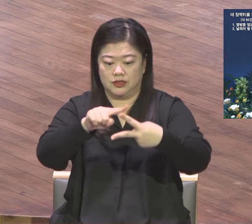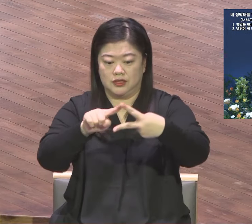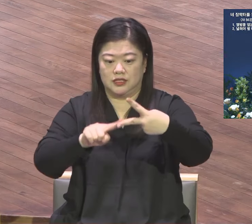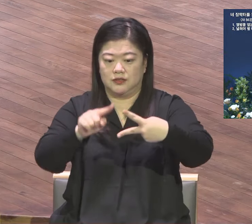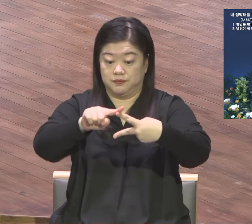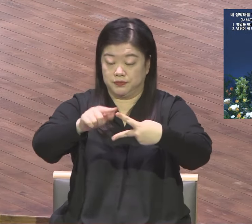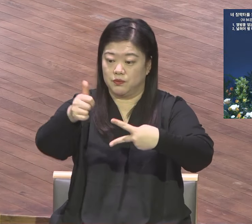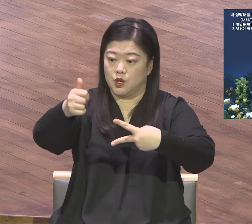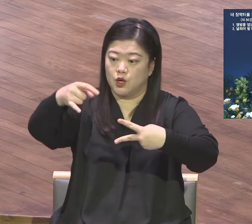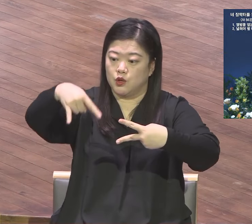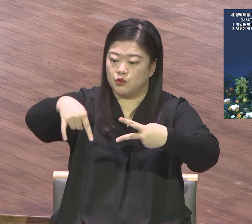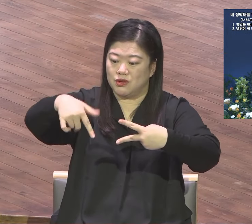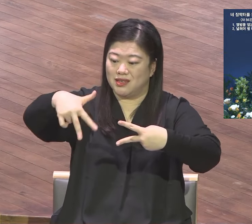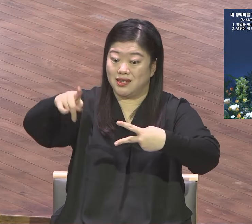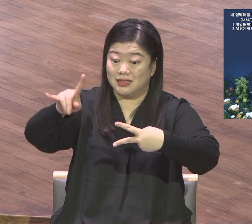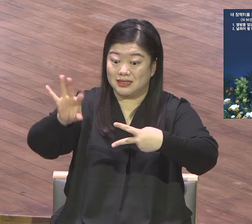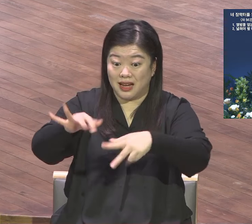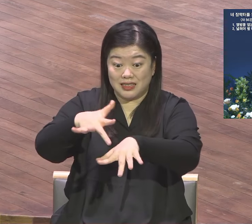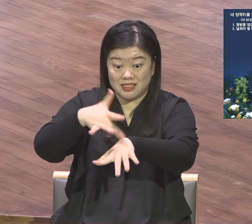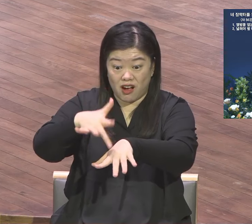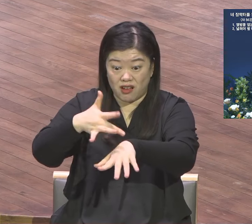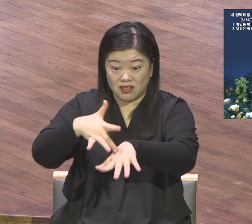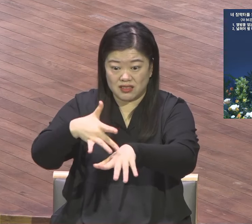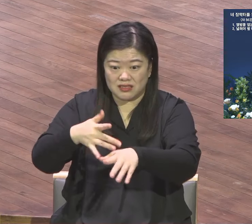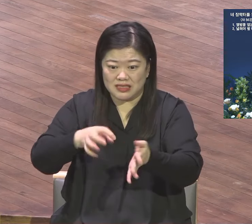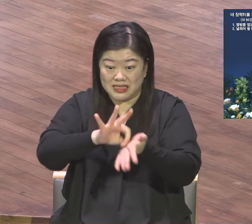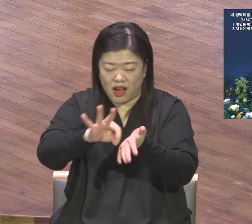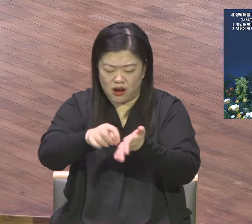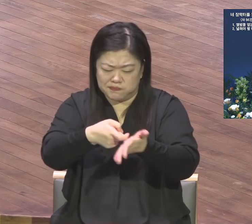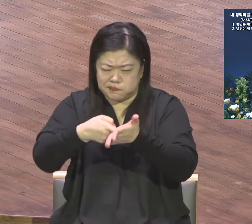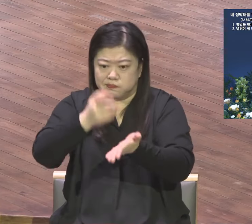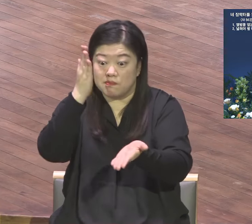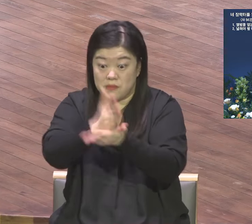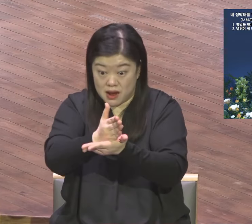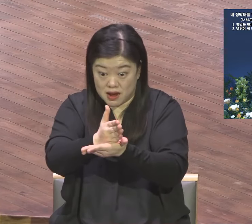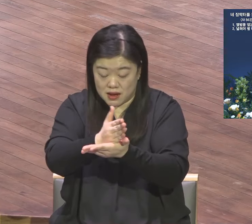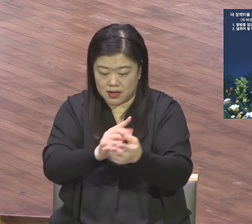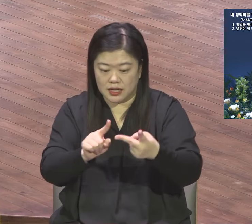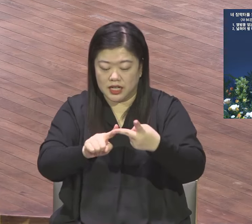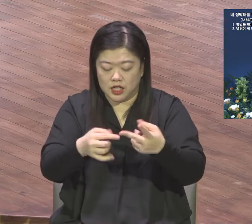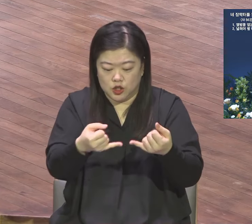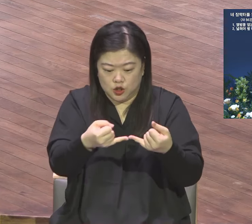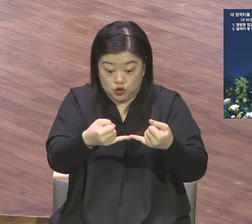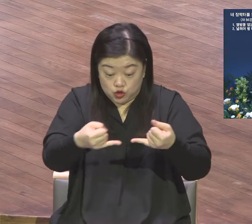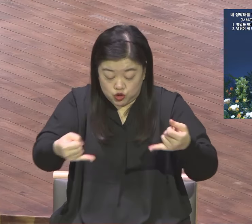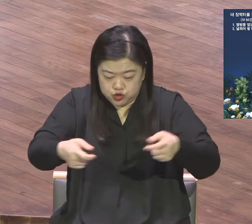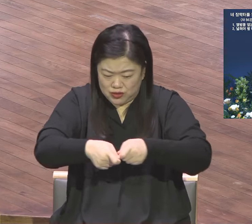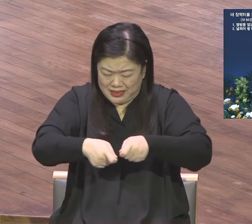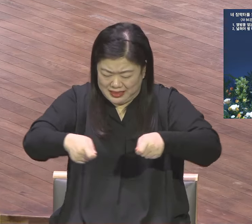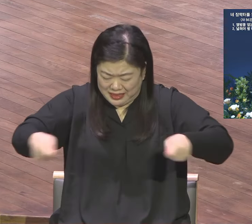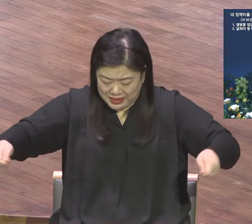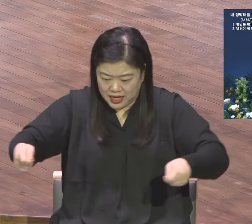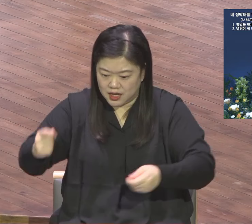아끼지 말고 널리 펴라 너의 줄을 길게 하며 너의 말뚝을 경고해야 하라